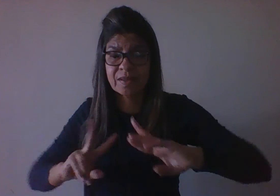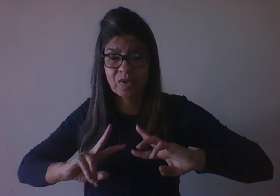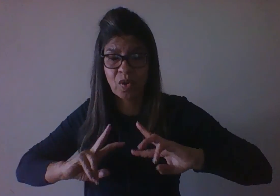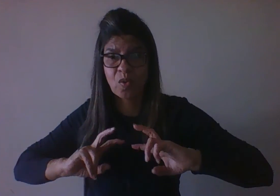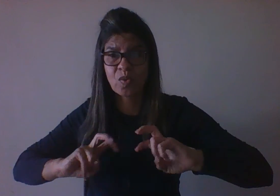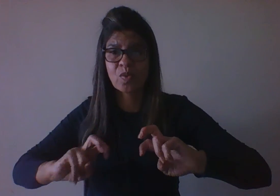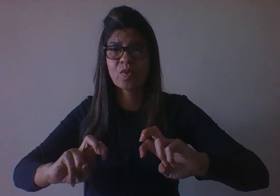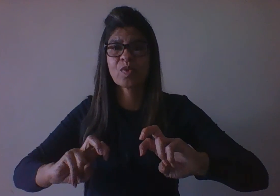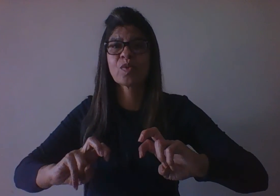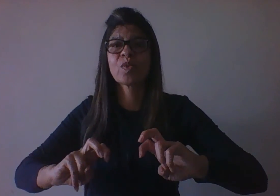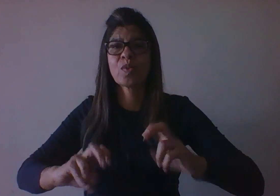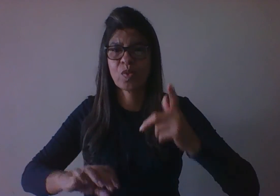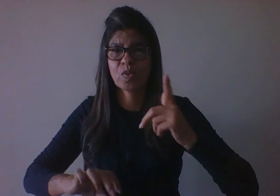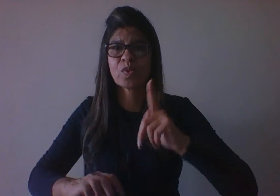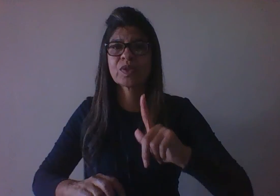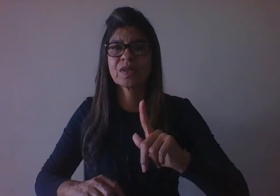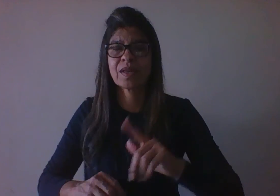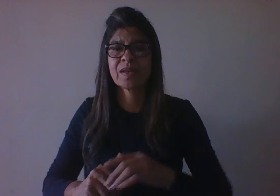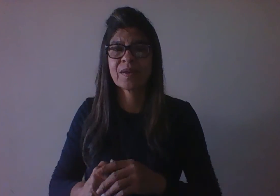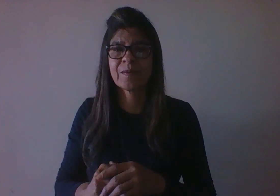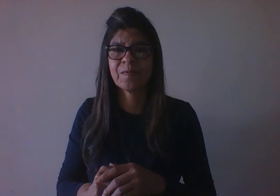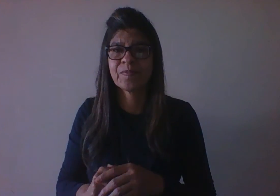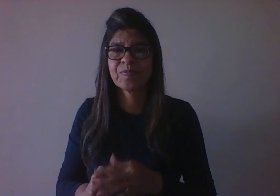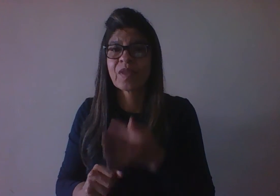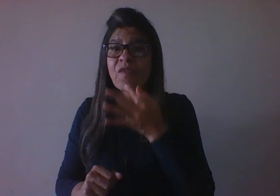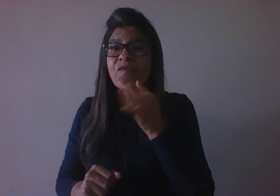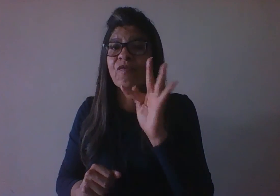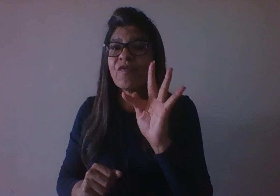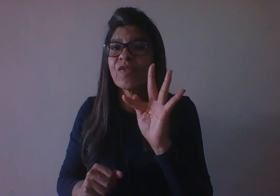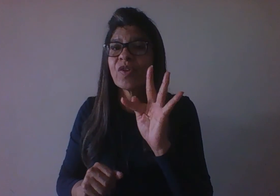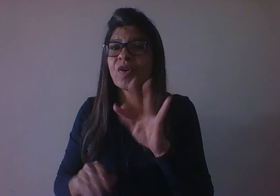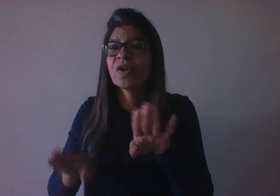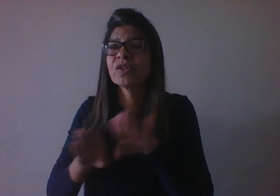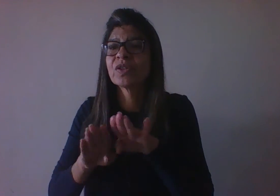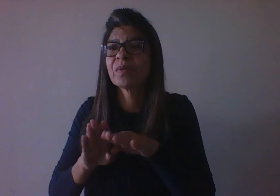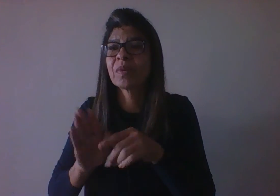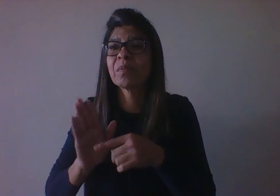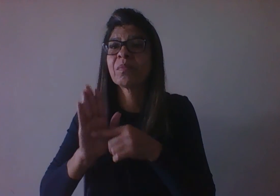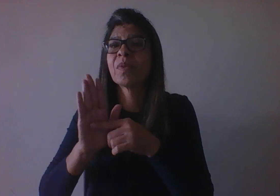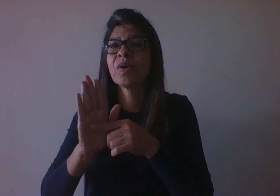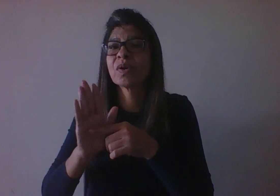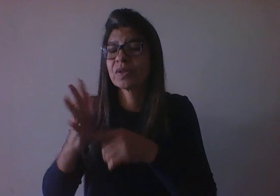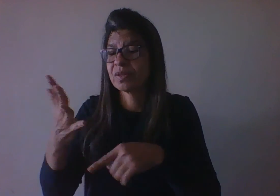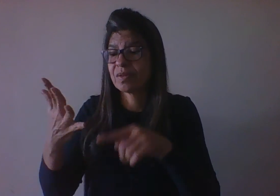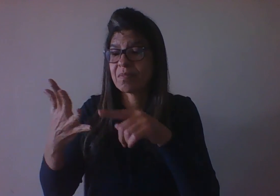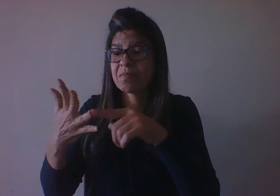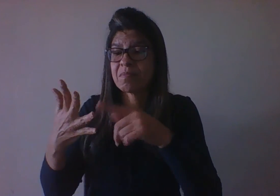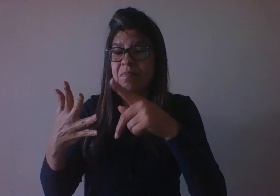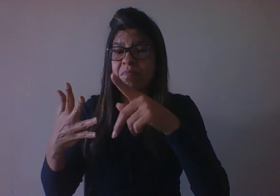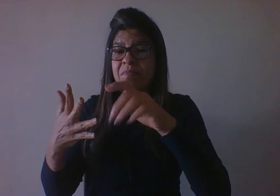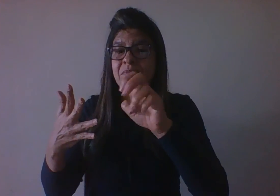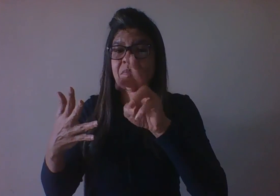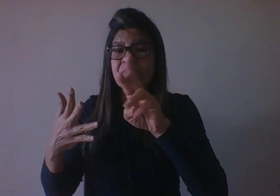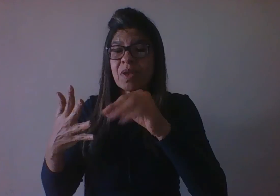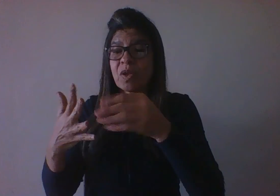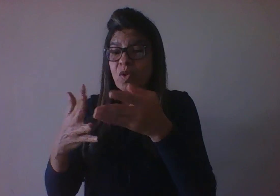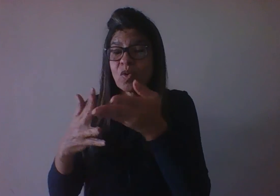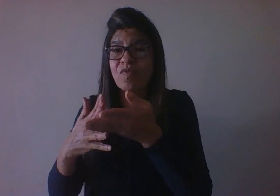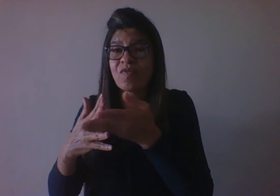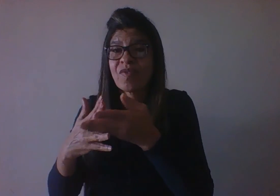indivíduo. E aí ele fala que há um período de latência, que ele não chama de fase, mas um intervalo depois do momento que a criança tem